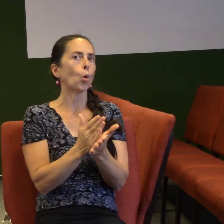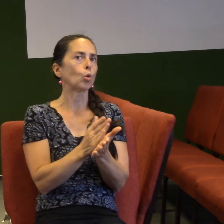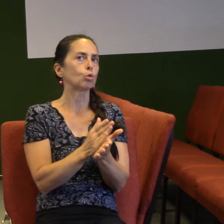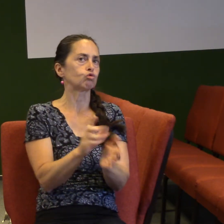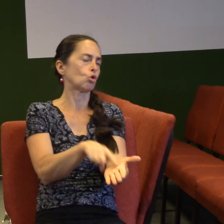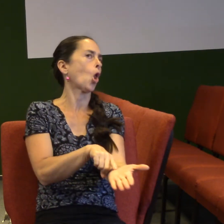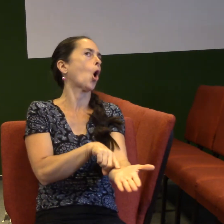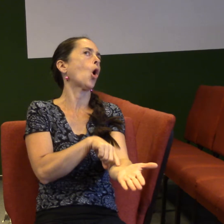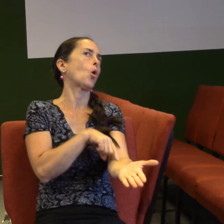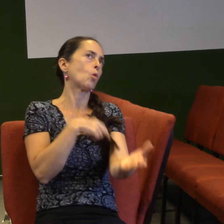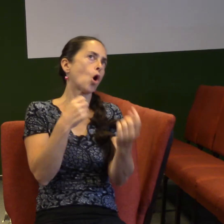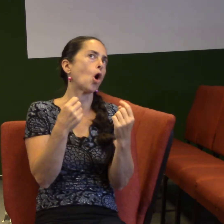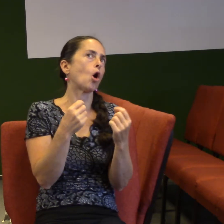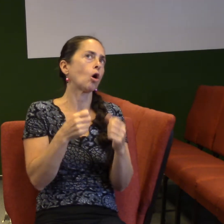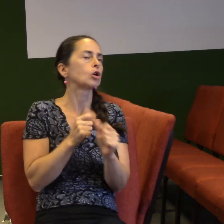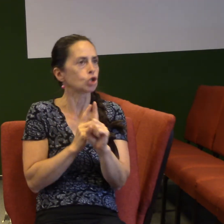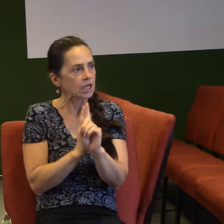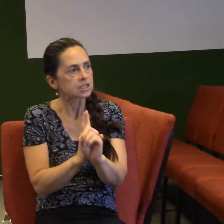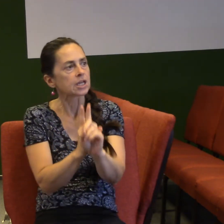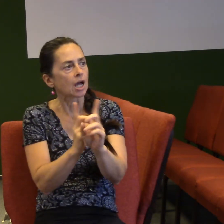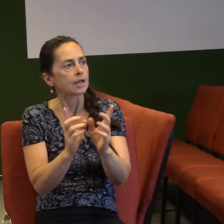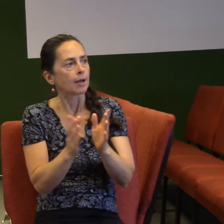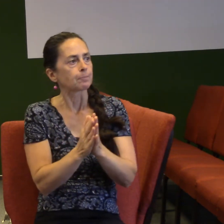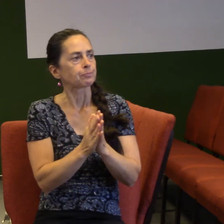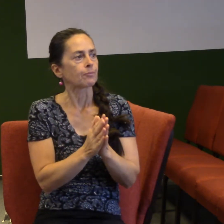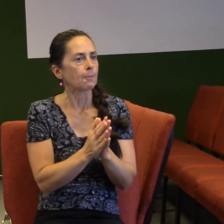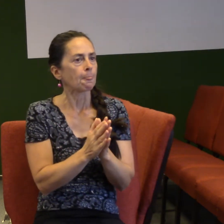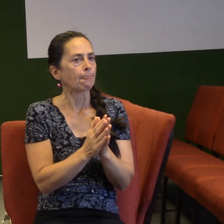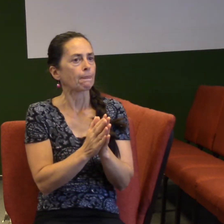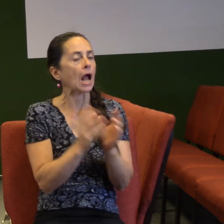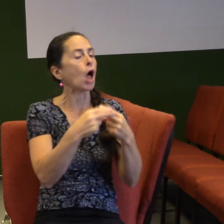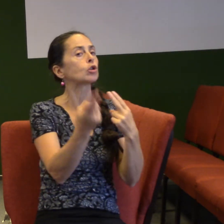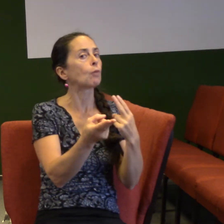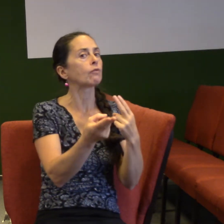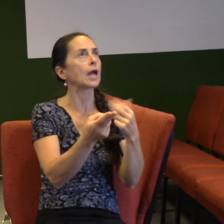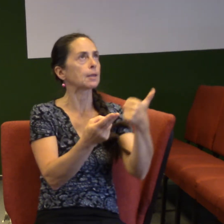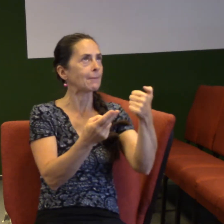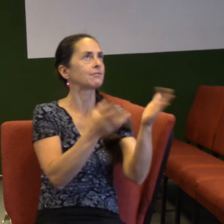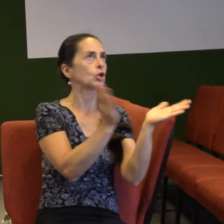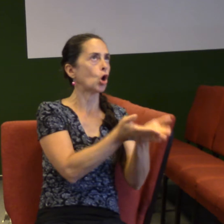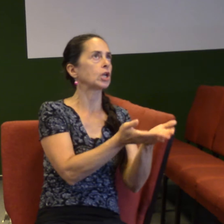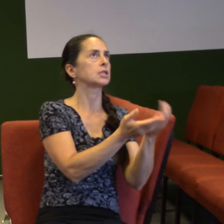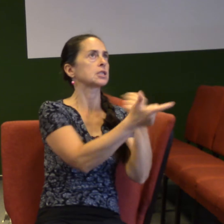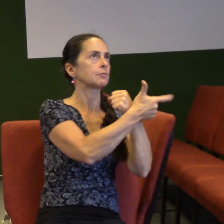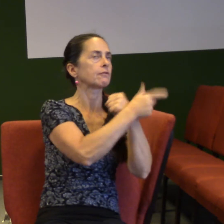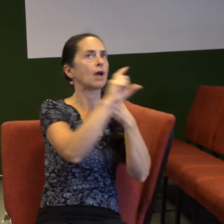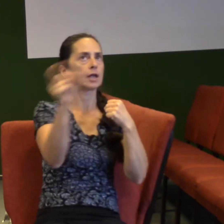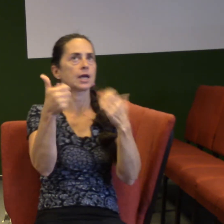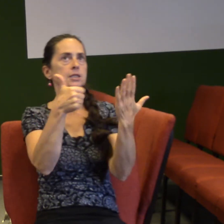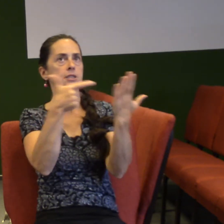vždycky na tuhle věc takovou odpověď z Božího slova. 1. Korinským 12.7. Každému je dán zvláštní projev